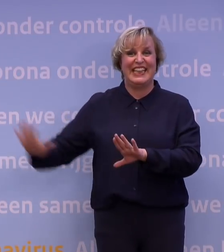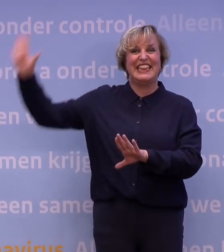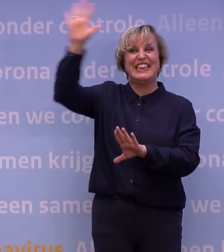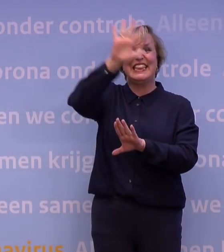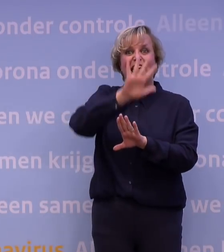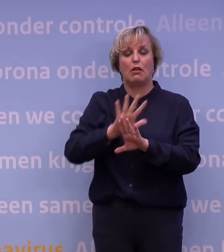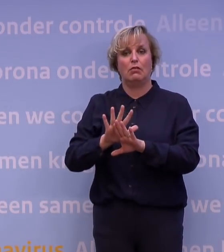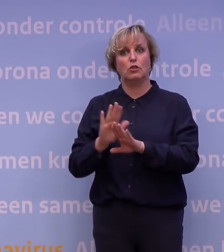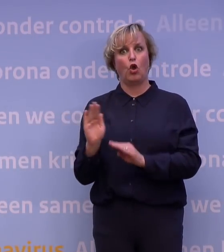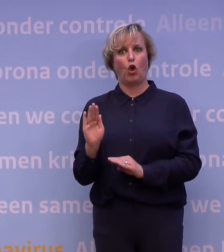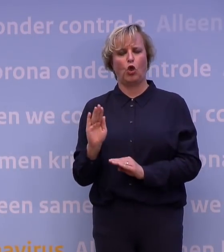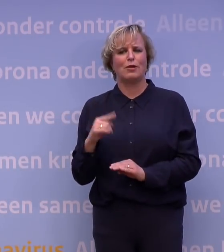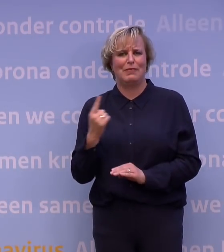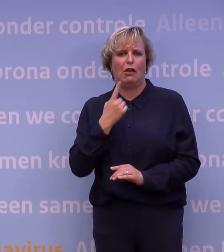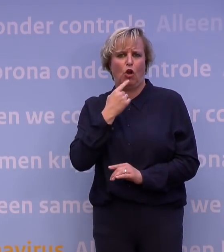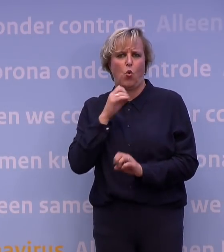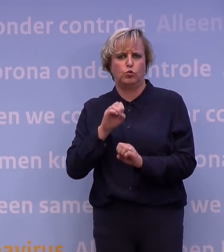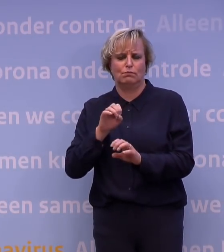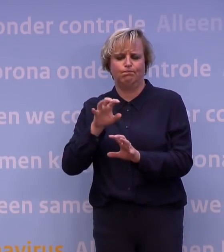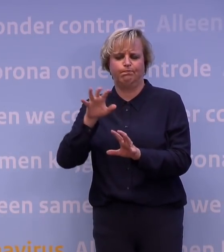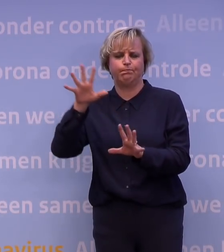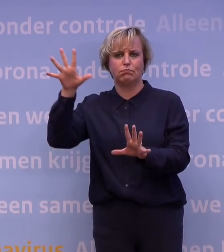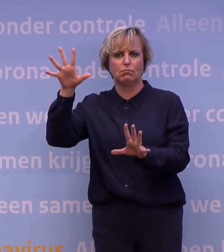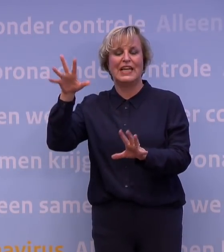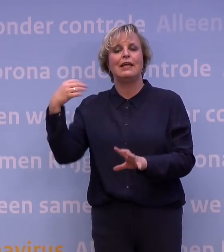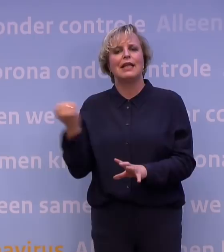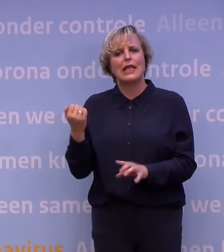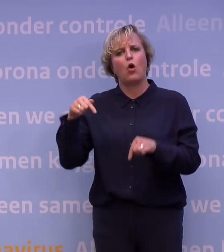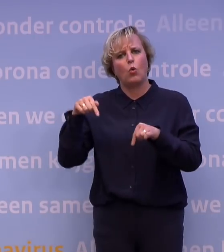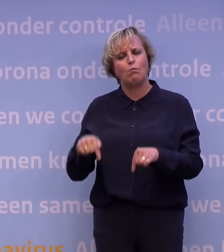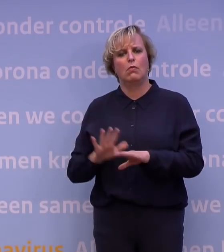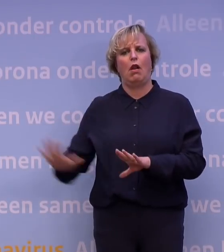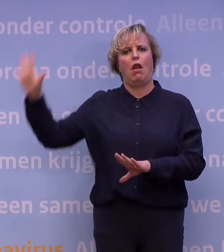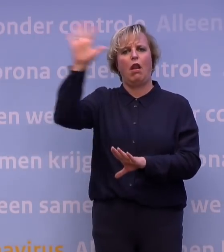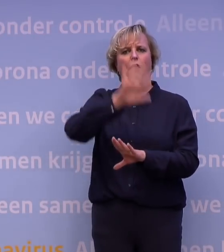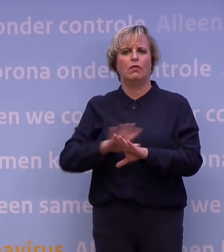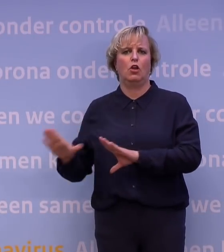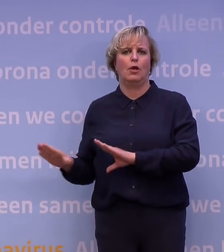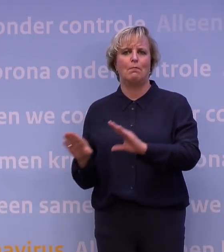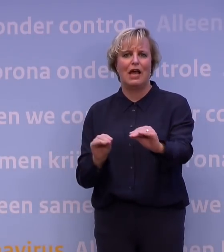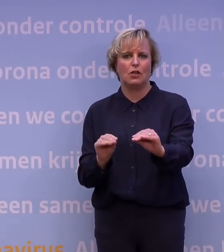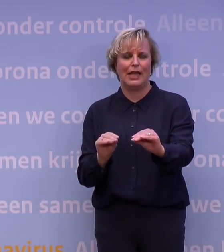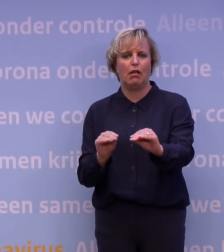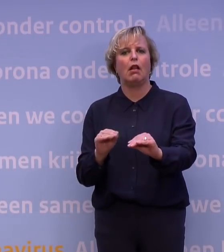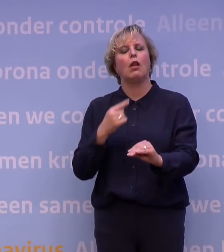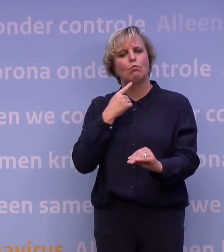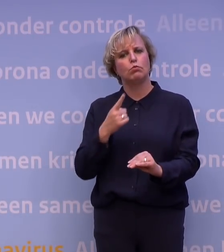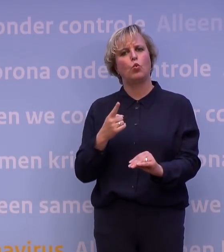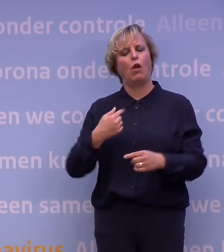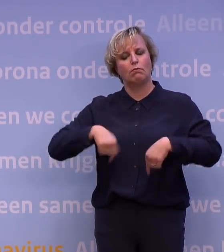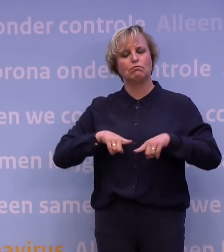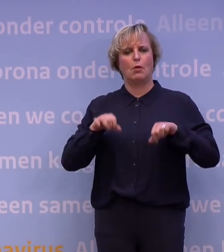roder kleurt. En daarom pakken we nu door met landelijke maatregelen om weer voor het virus uit te komen.